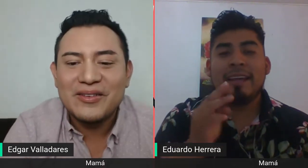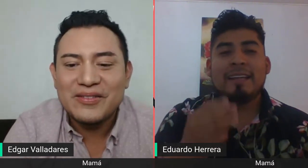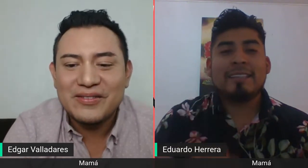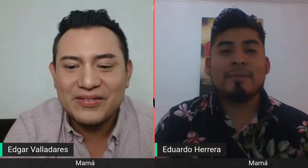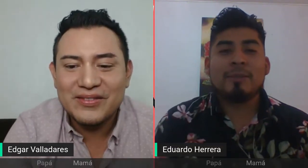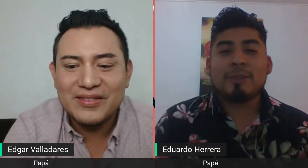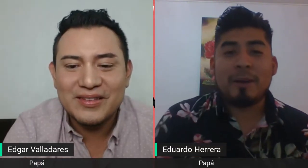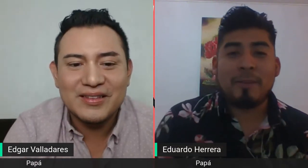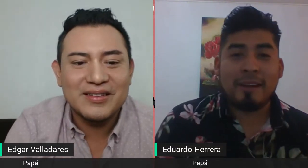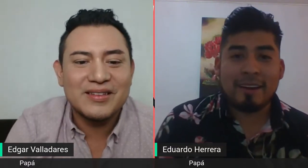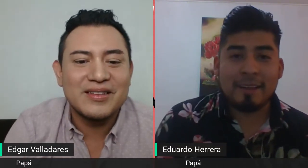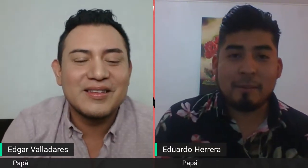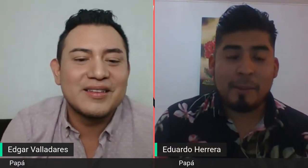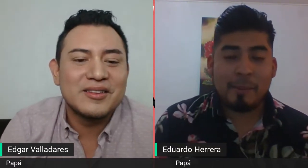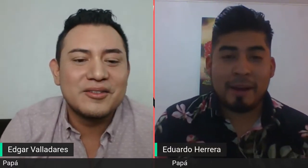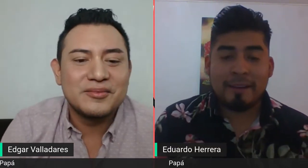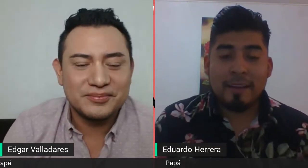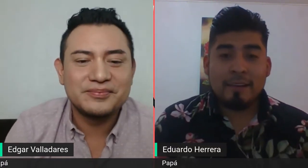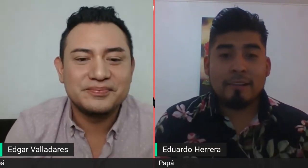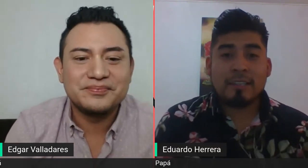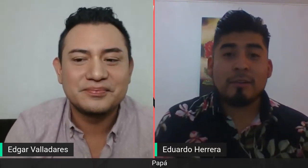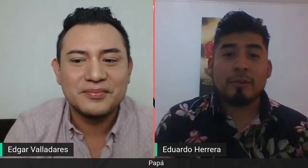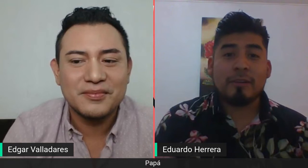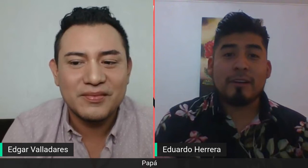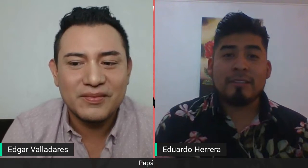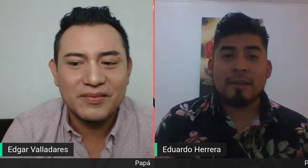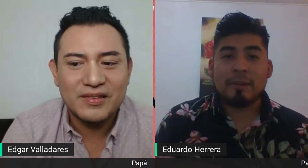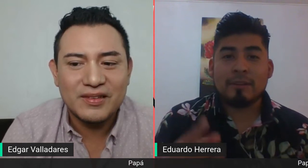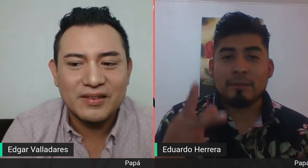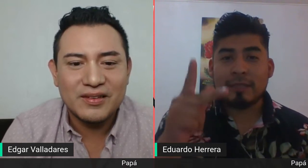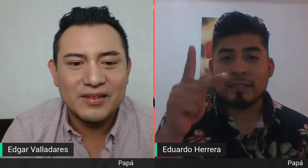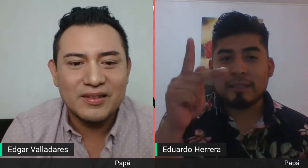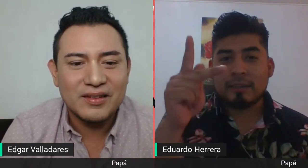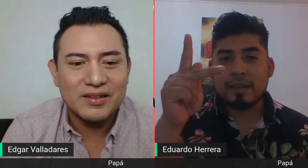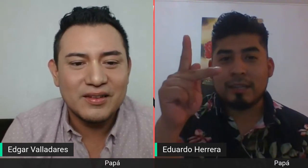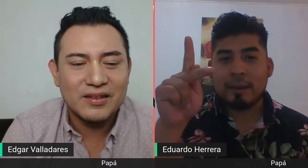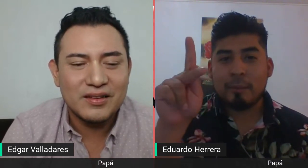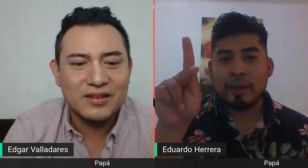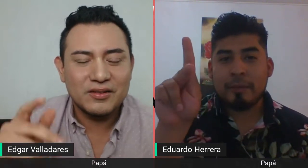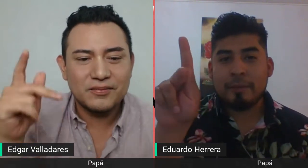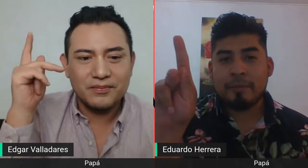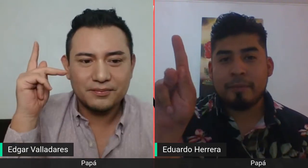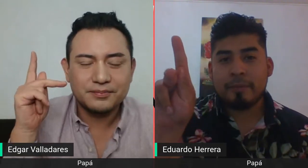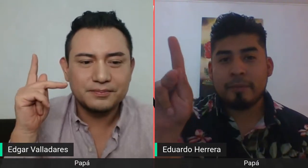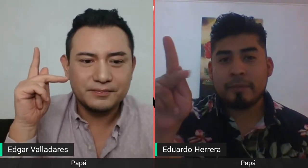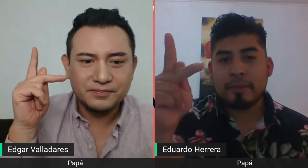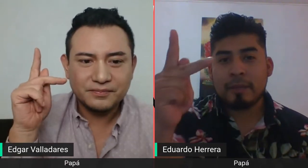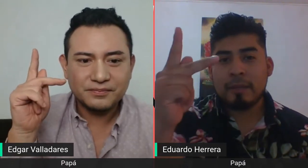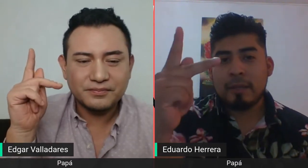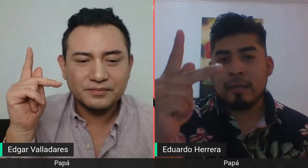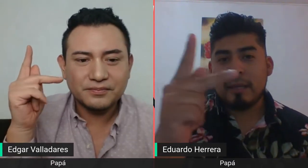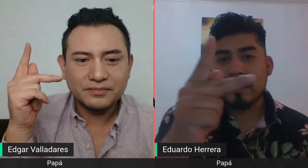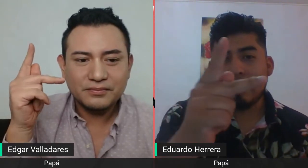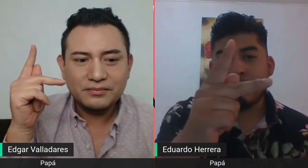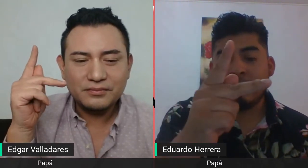Seguimos con la palabra de papá. Vamos a configurar nuestra mano dominante con la letra P. Letra P.